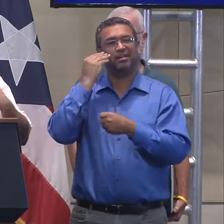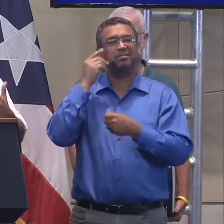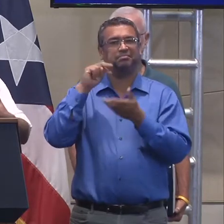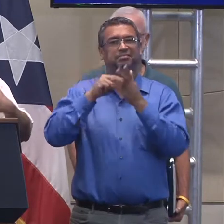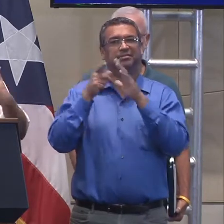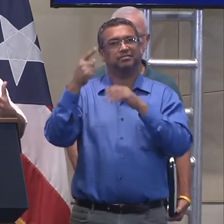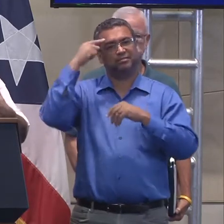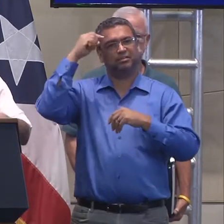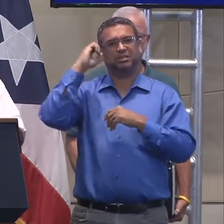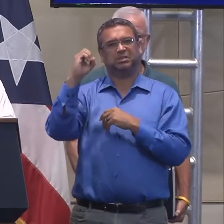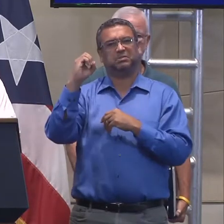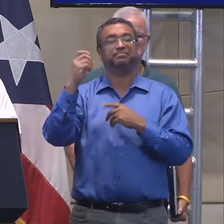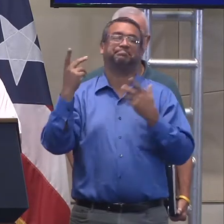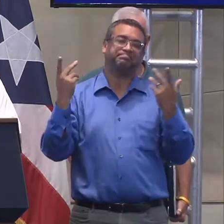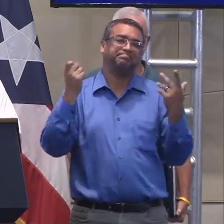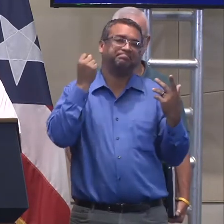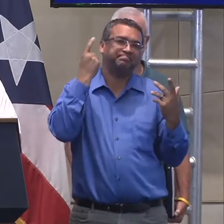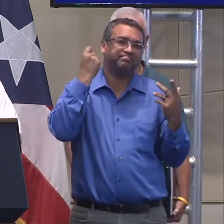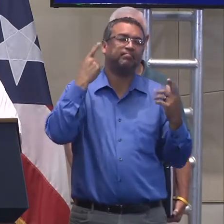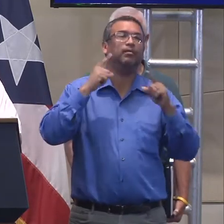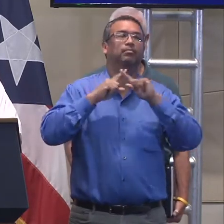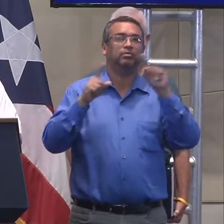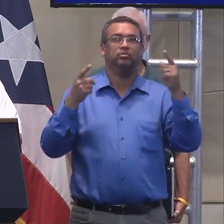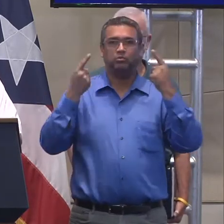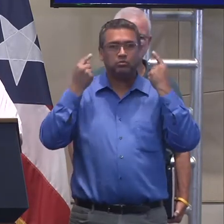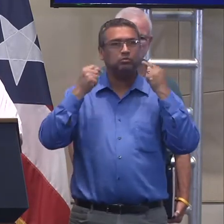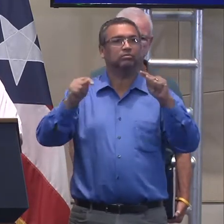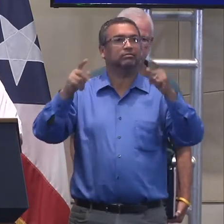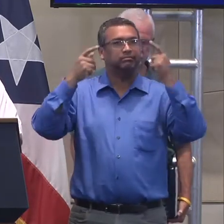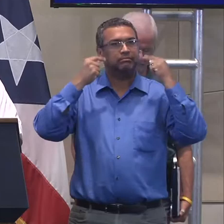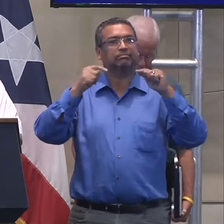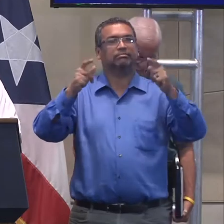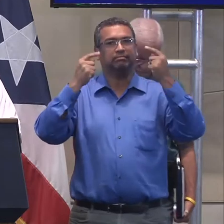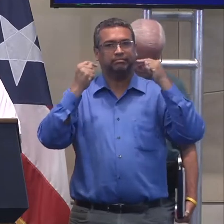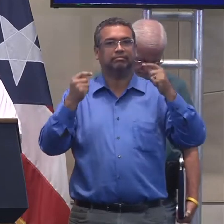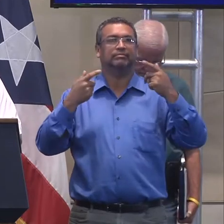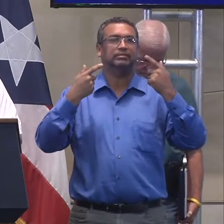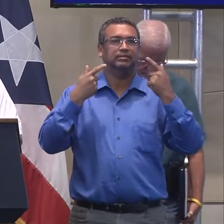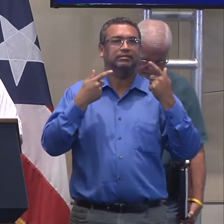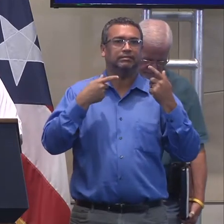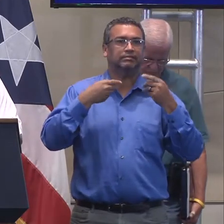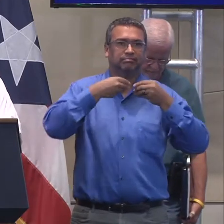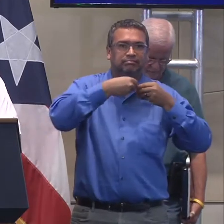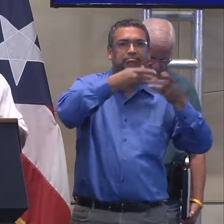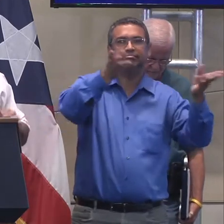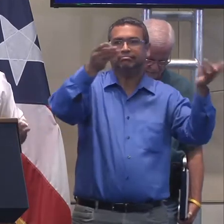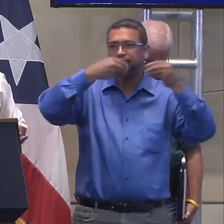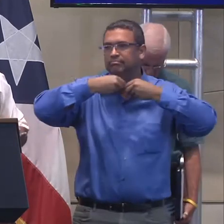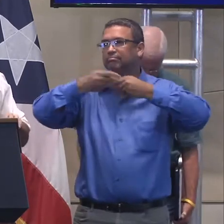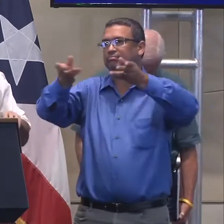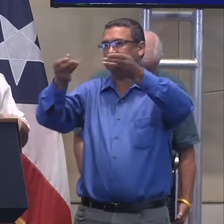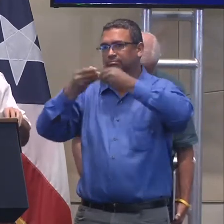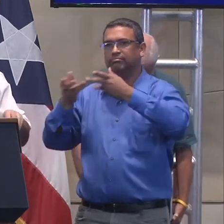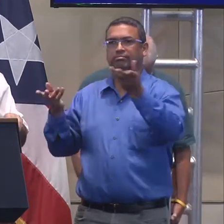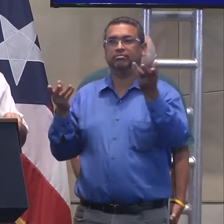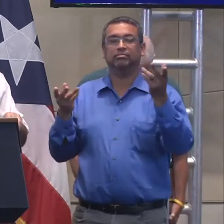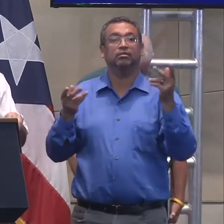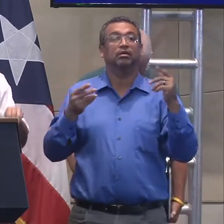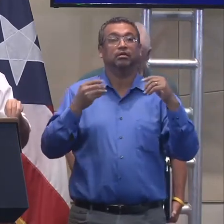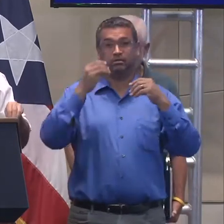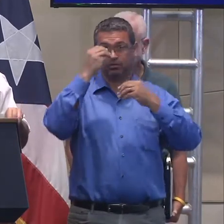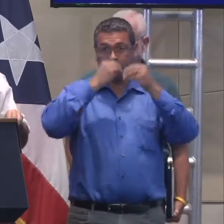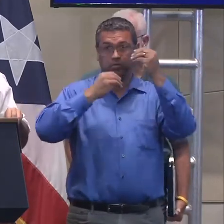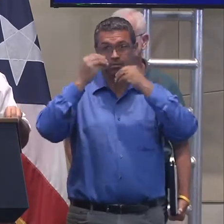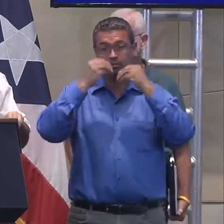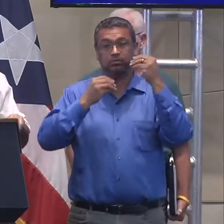seguimos innovando y buscando nuevas, nuevas mecanismos para, eh, que la, que la comida llegue. O sea, la comida está llegando,